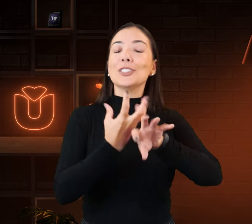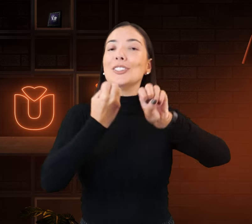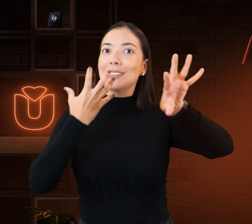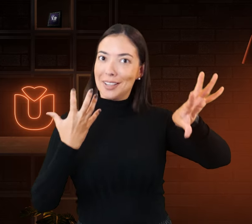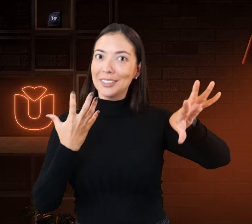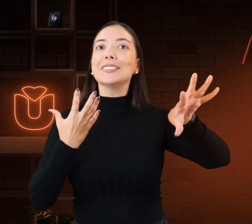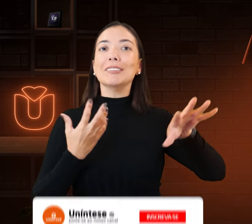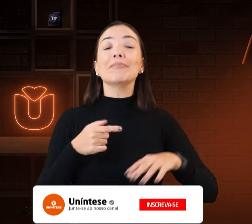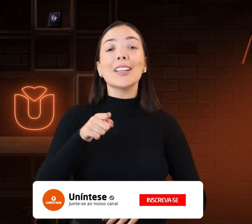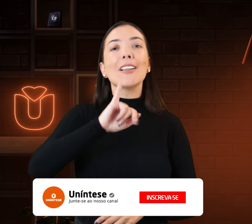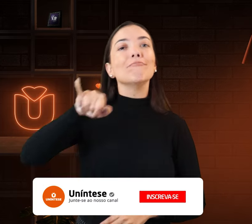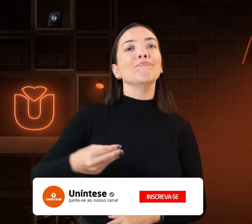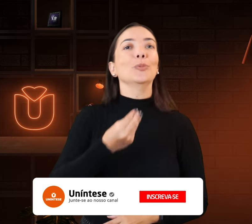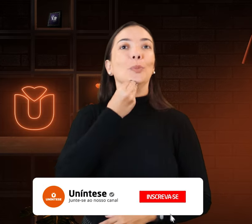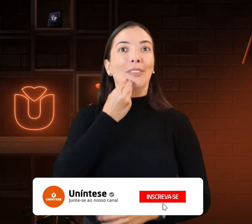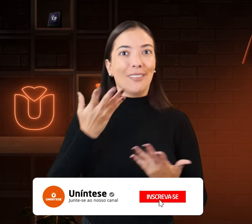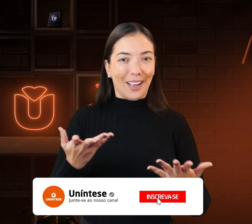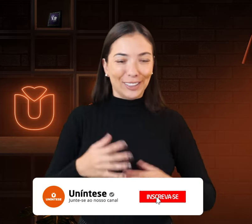É uma oportunidade incrível.